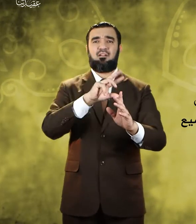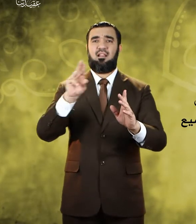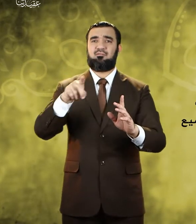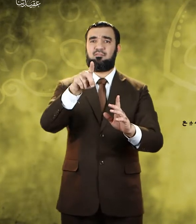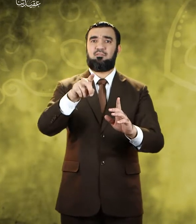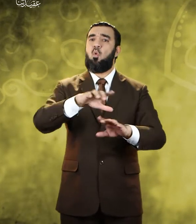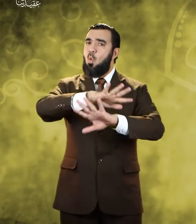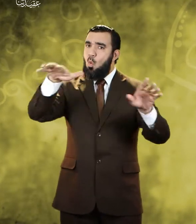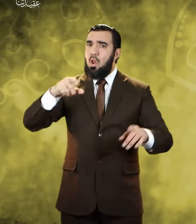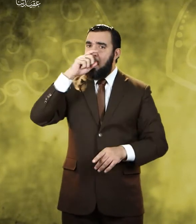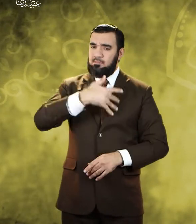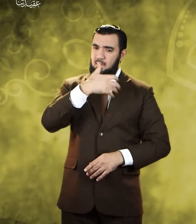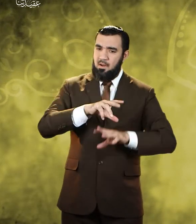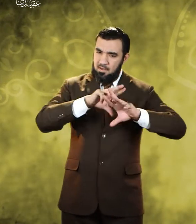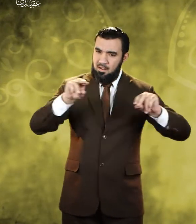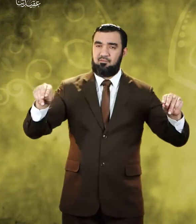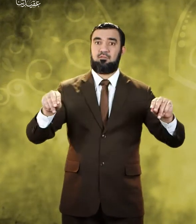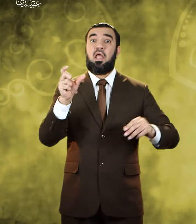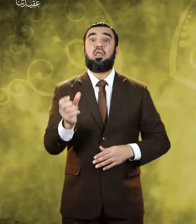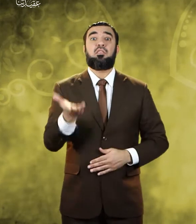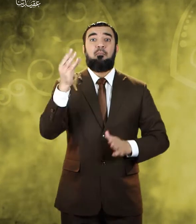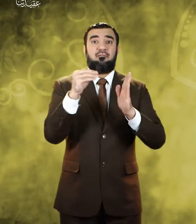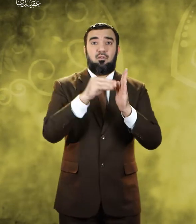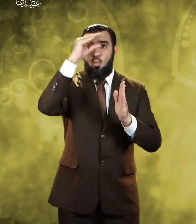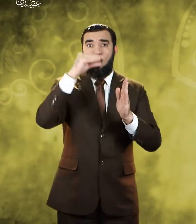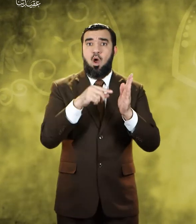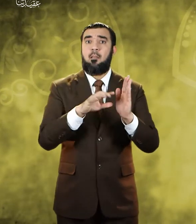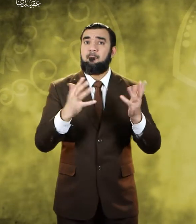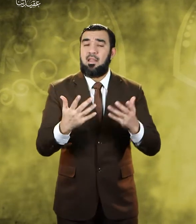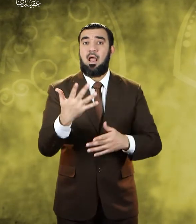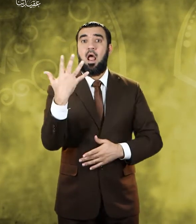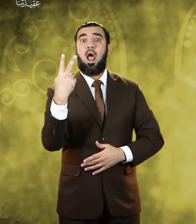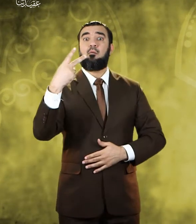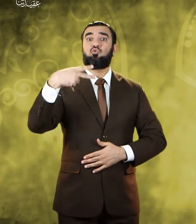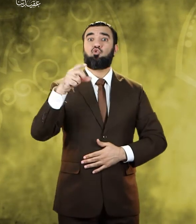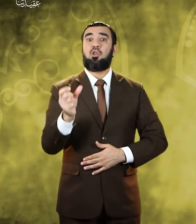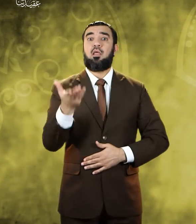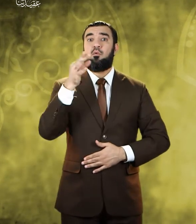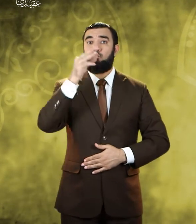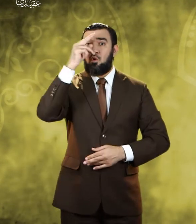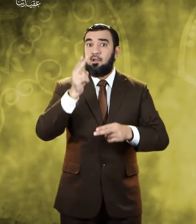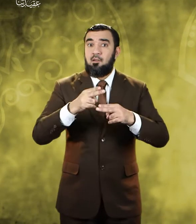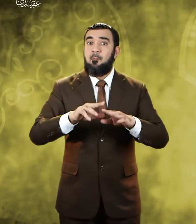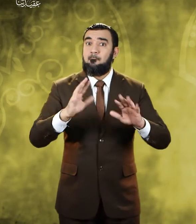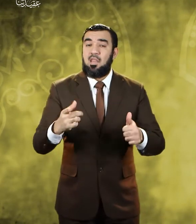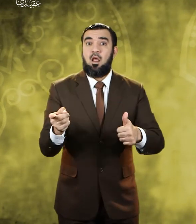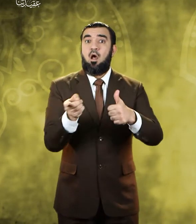كفر بالجميع الأنبياء الذين ورد ذكرهم في القرآن الكريم خمس